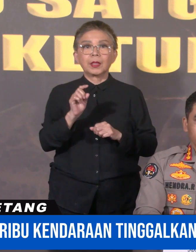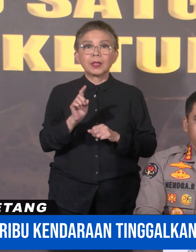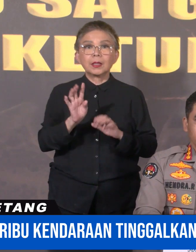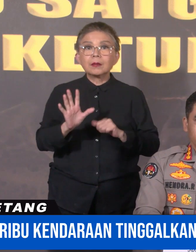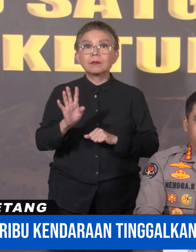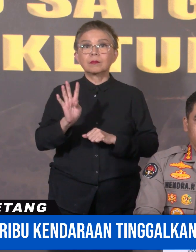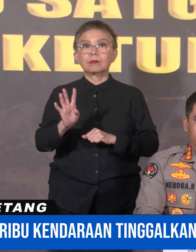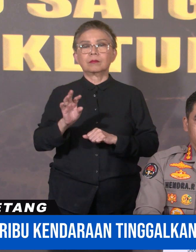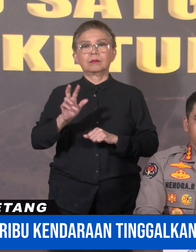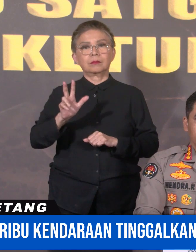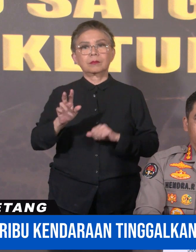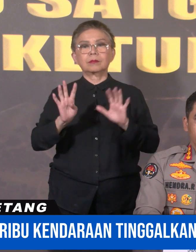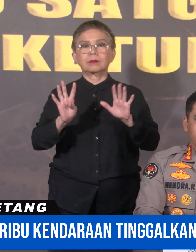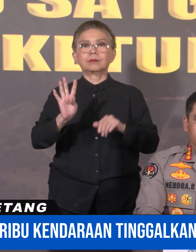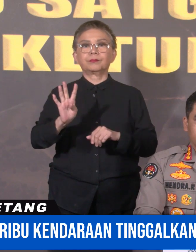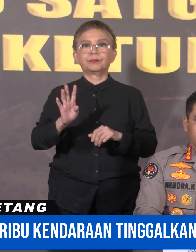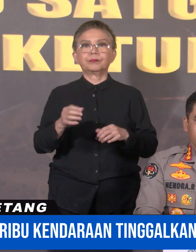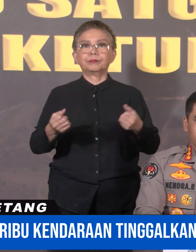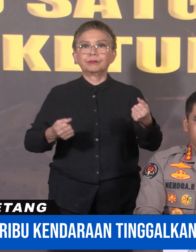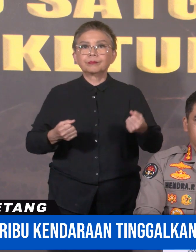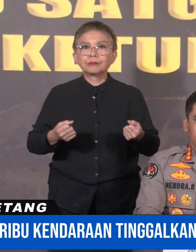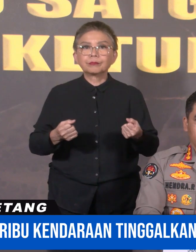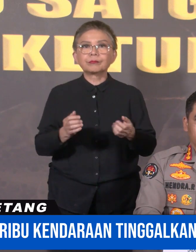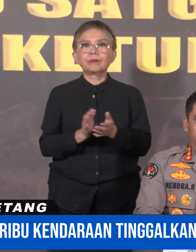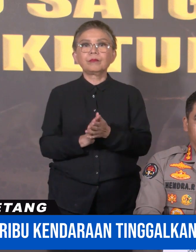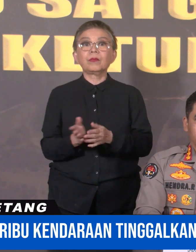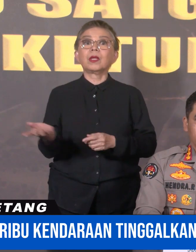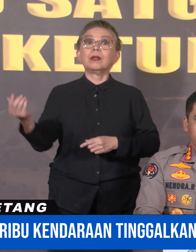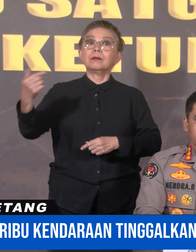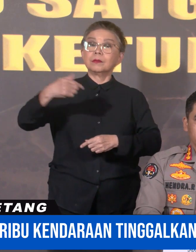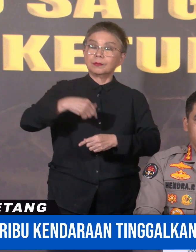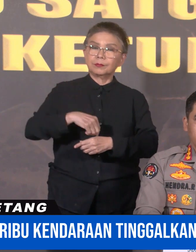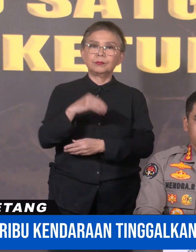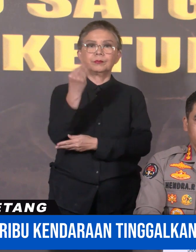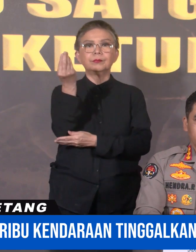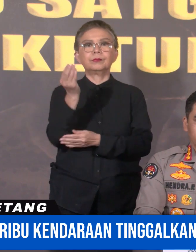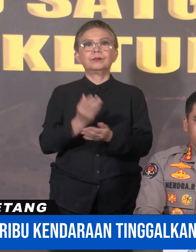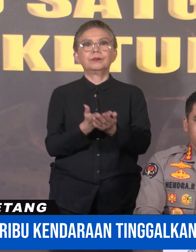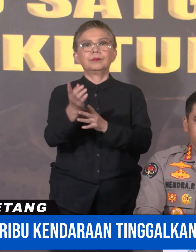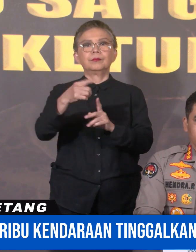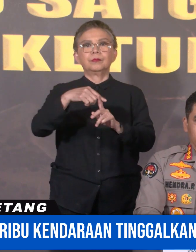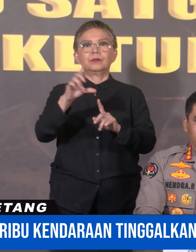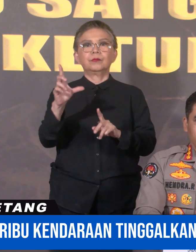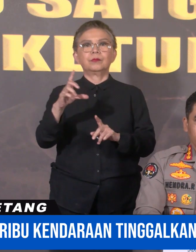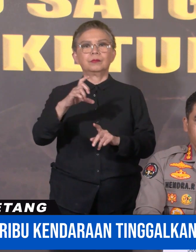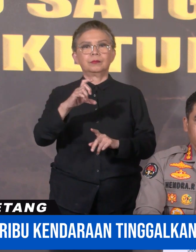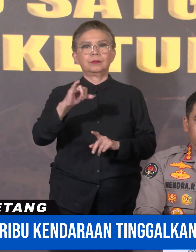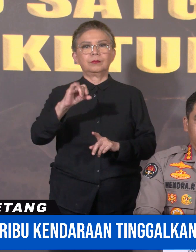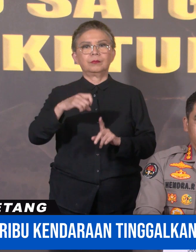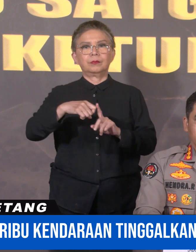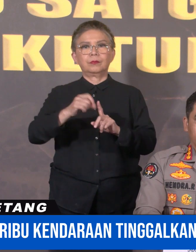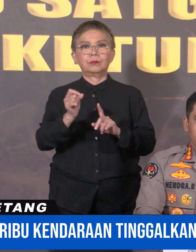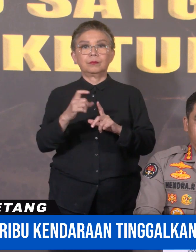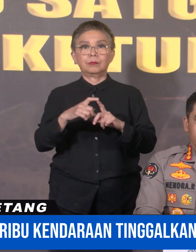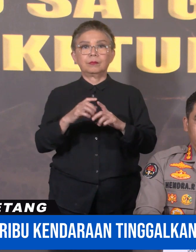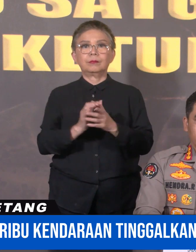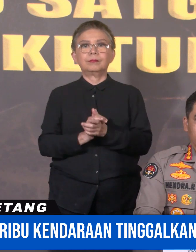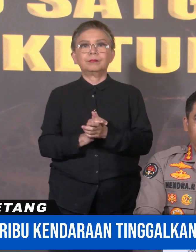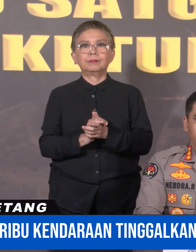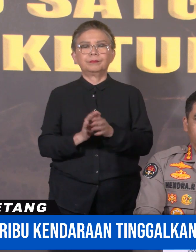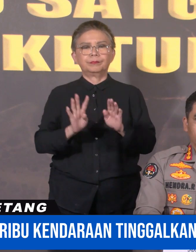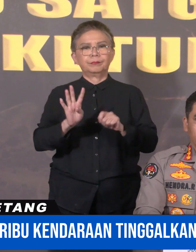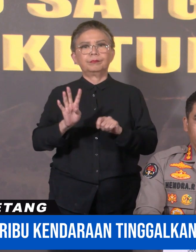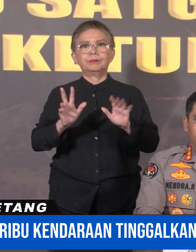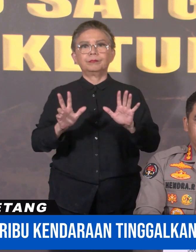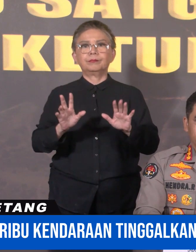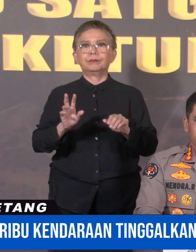.394 kendaraan Sedangkan untuk yang masuk Jakarta melalui gate Tol Kali utama